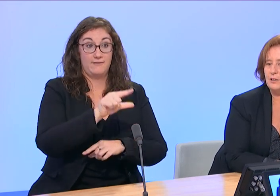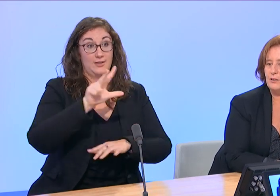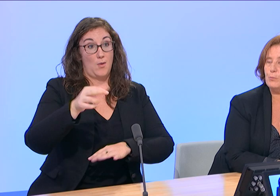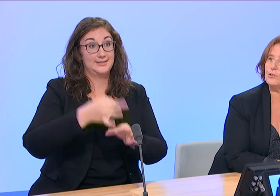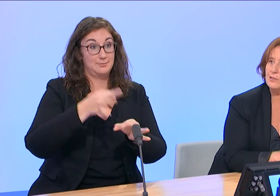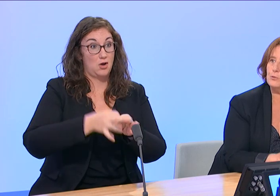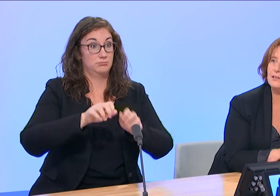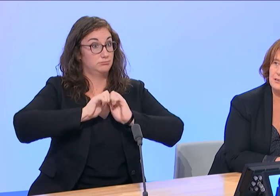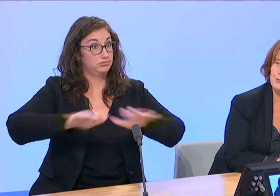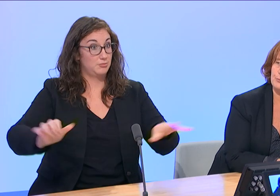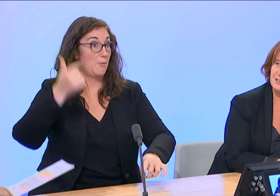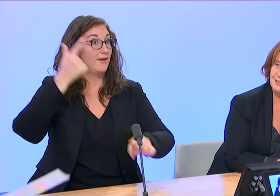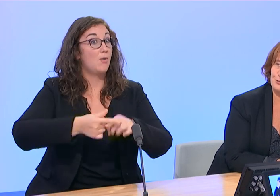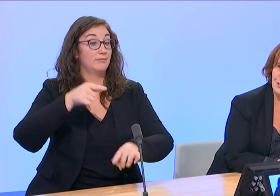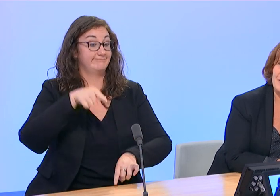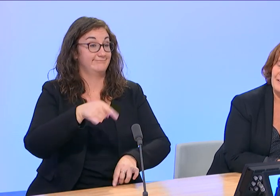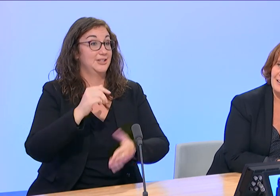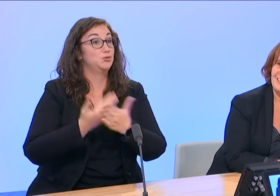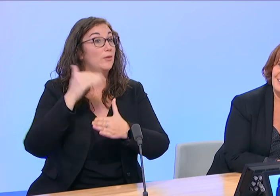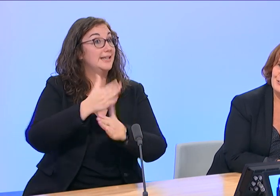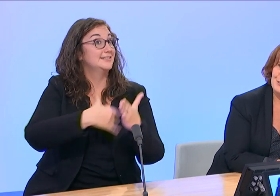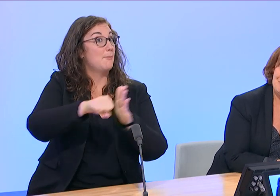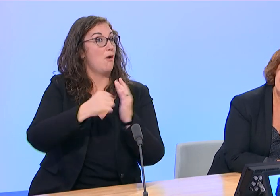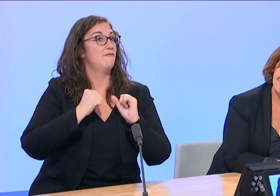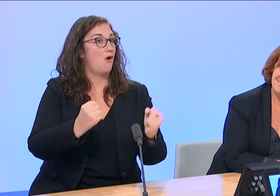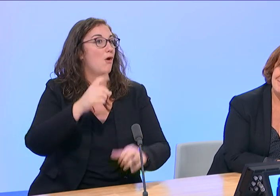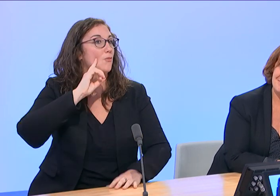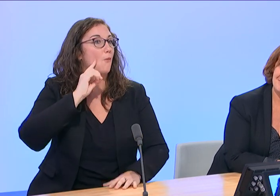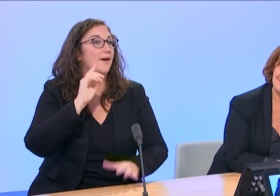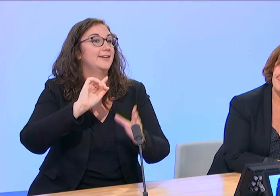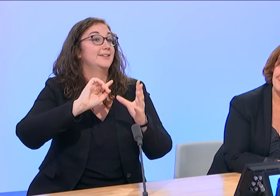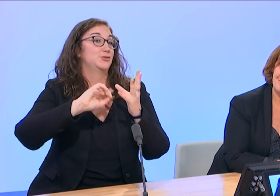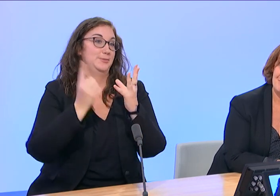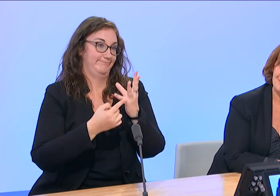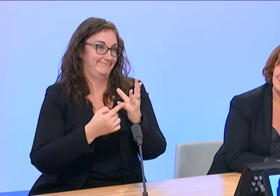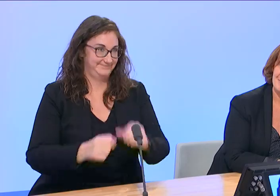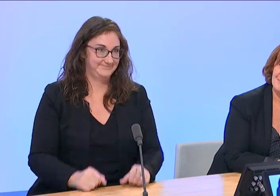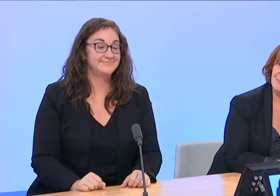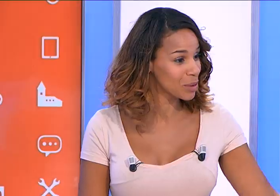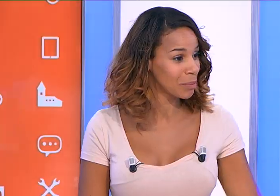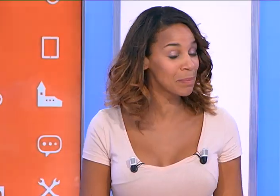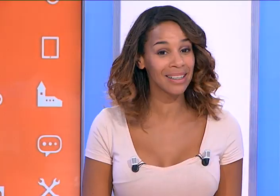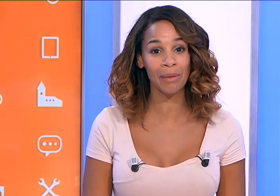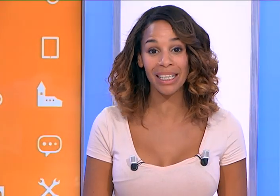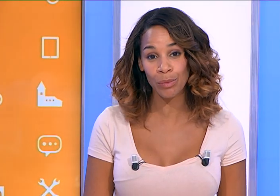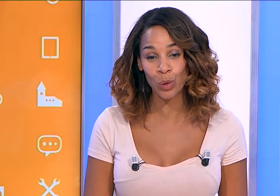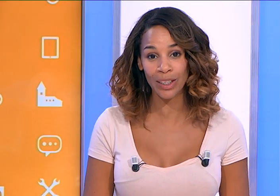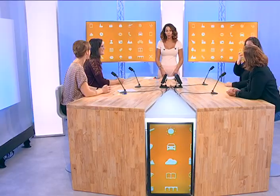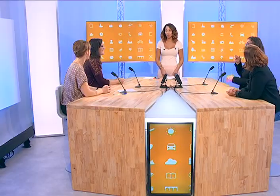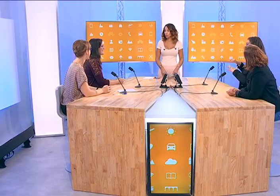importante, symbolique.'est la journée mondiale des sourds. la mondiale des sourds. Donc voilà. Sandrine Gadesh, Sophie Hougar, et puis bien sûr Amélie Piétry, merci beaucoup d'être venus sur